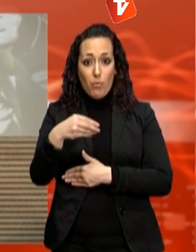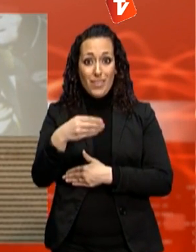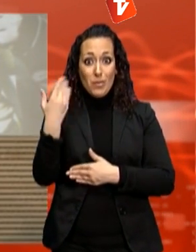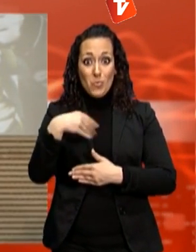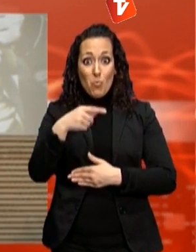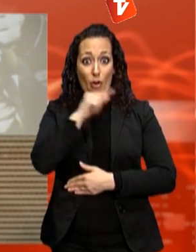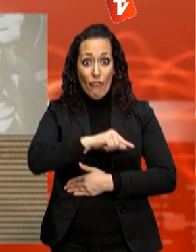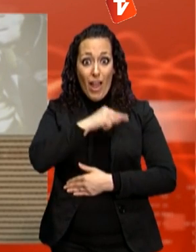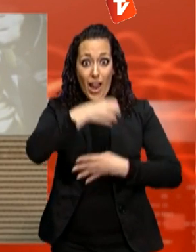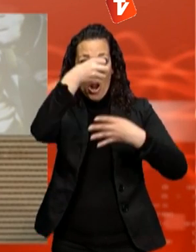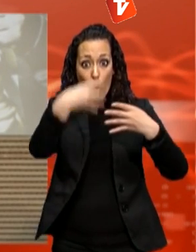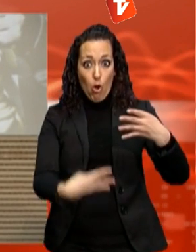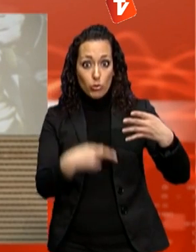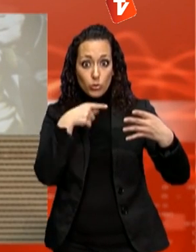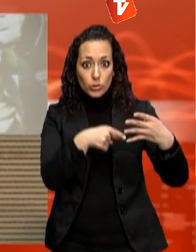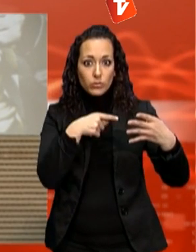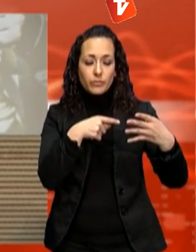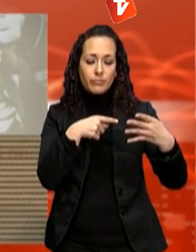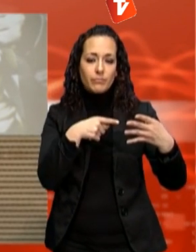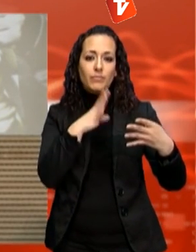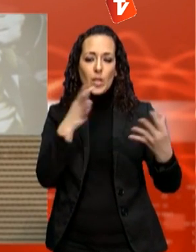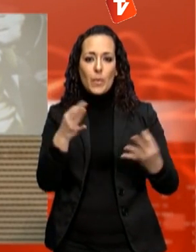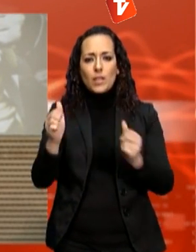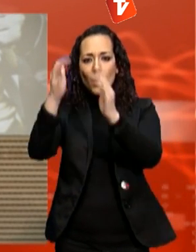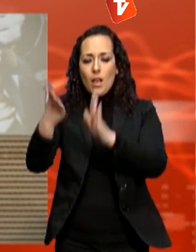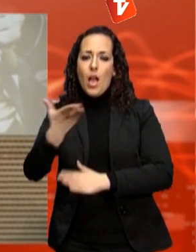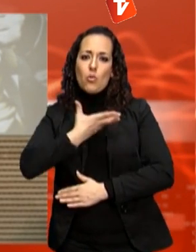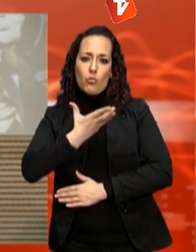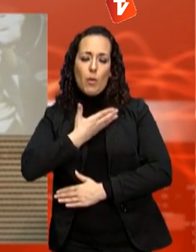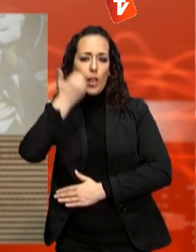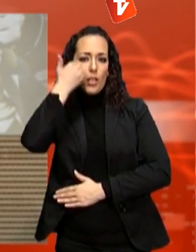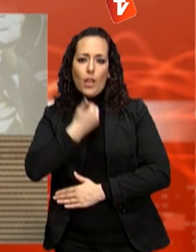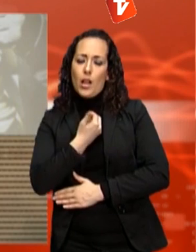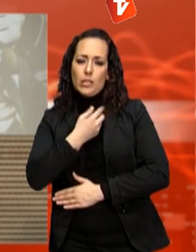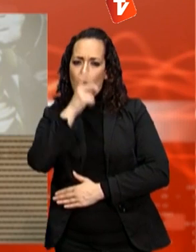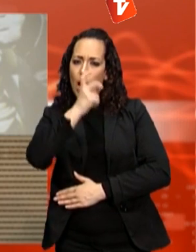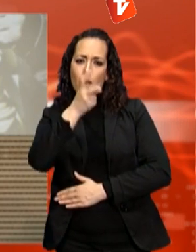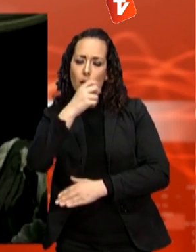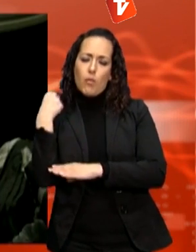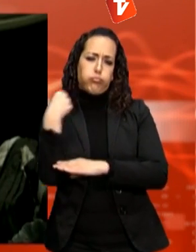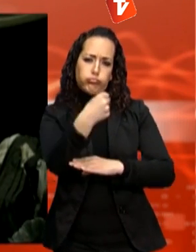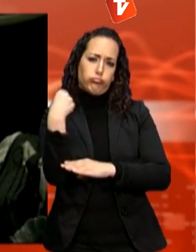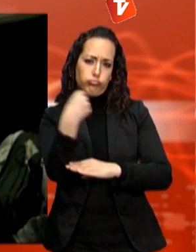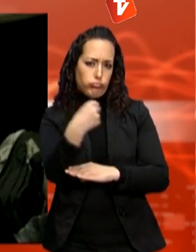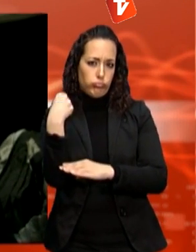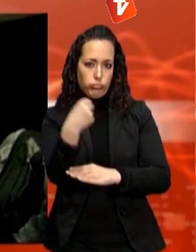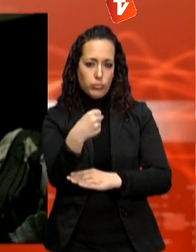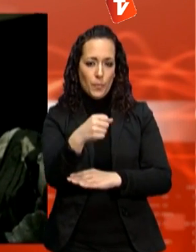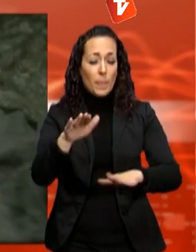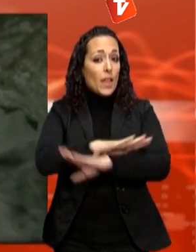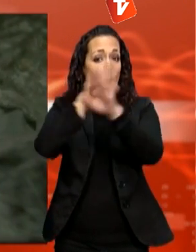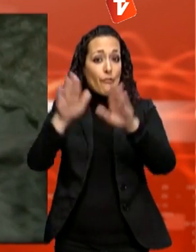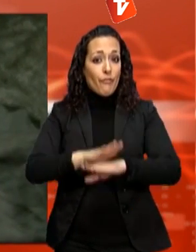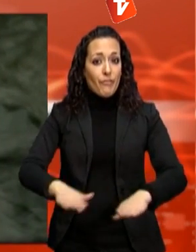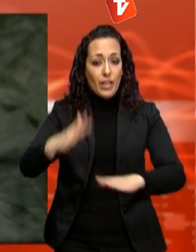que des de l'Ajuntament de Terrassa cada any donem suport a la celebració d'aquest certamen a la nostra ciutat. La Cluenda es farà divendres a